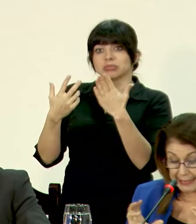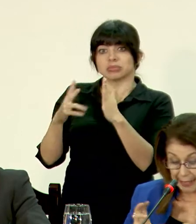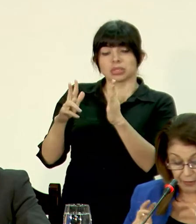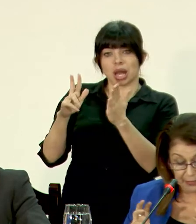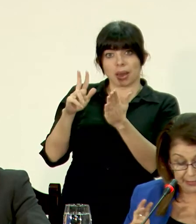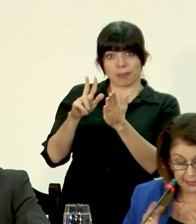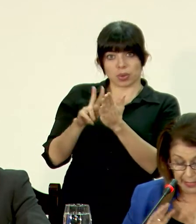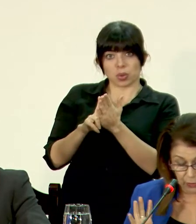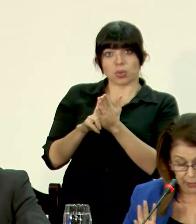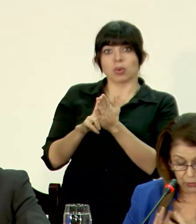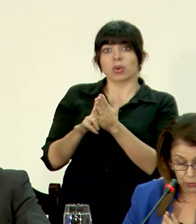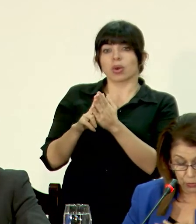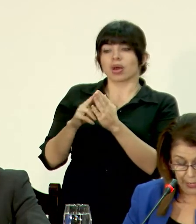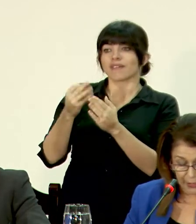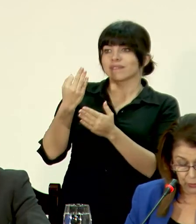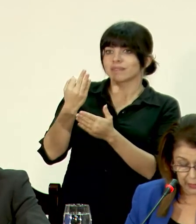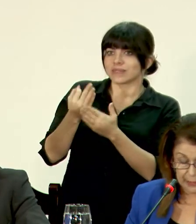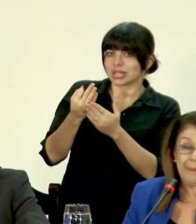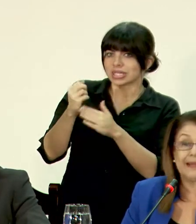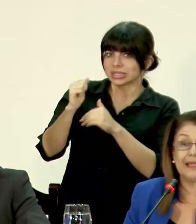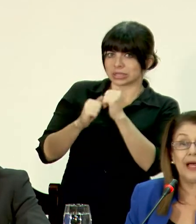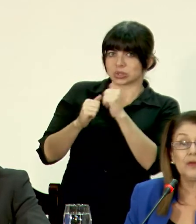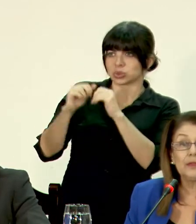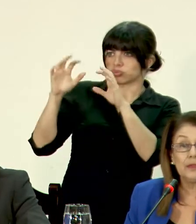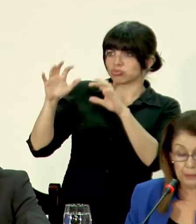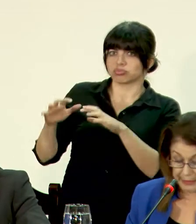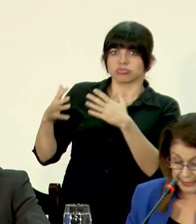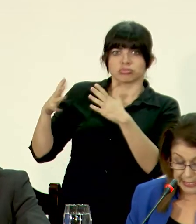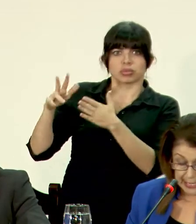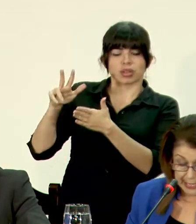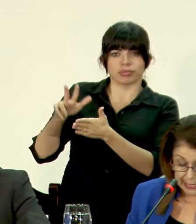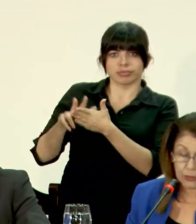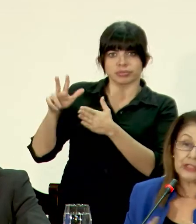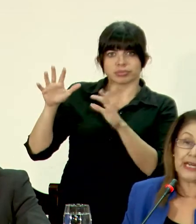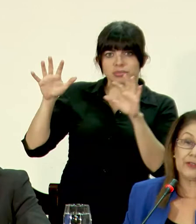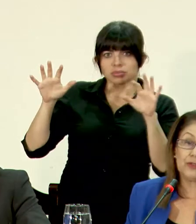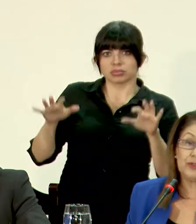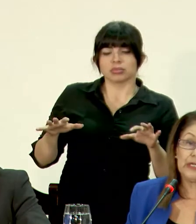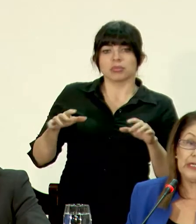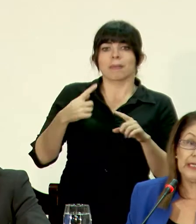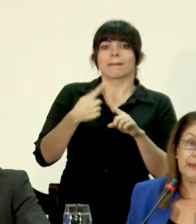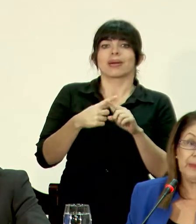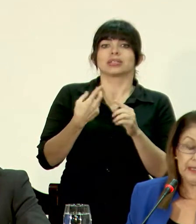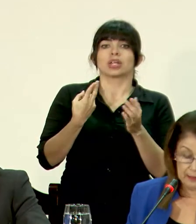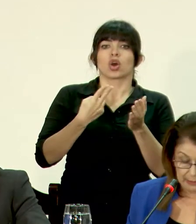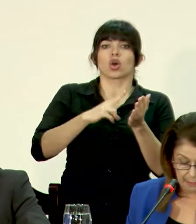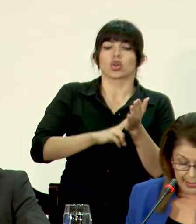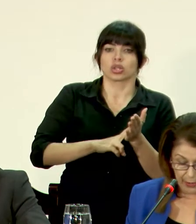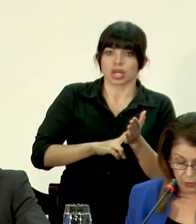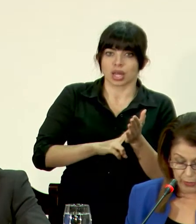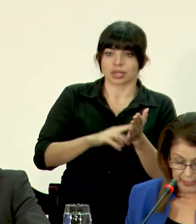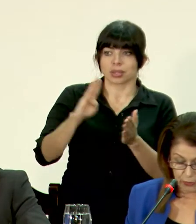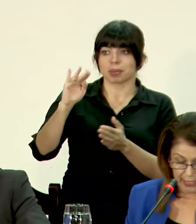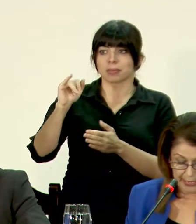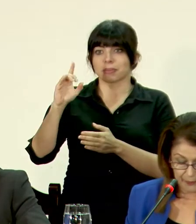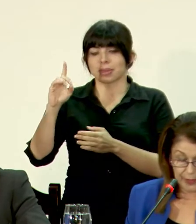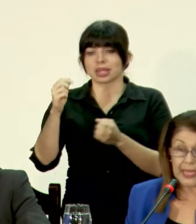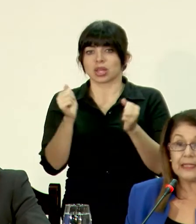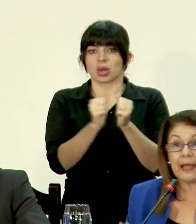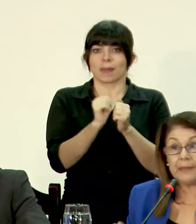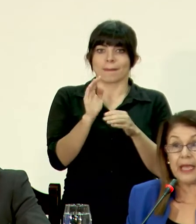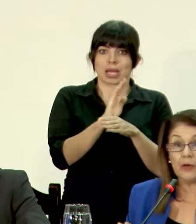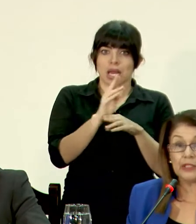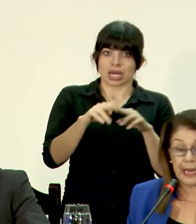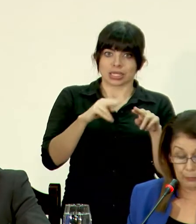ya el esquema financiero estructurado y pactado, ¿verdad? Y el contrato BID Banco Nacional.